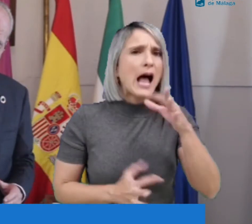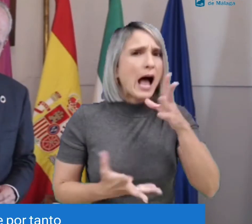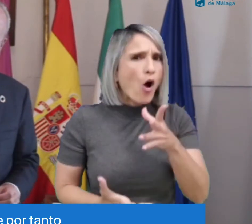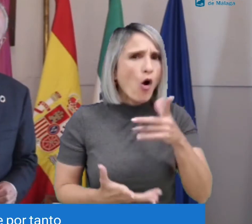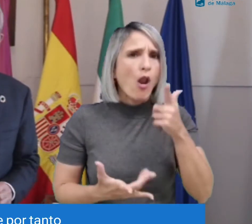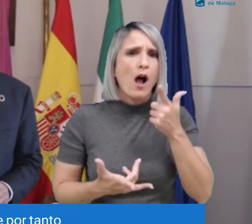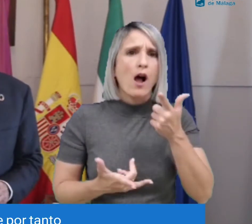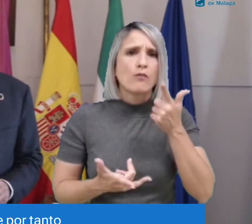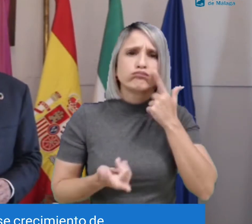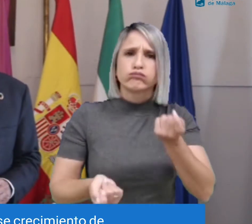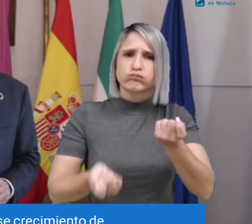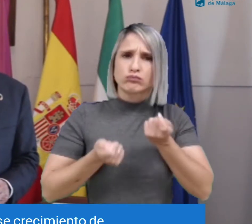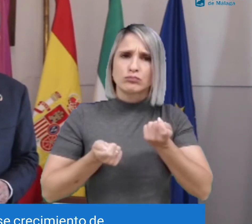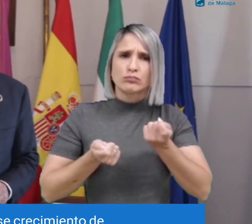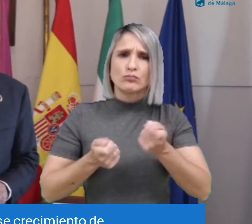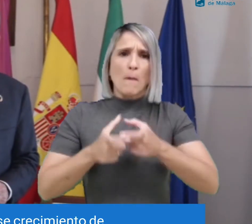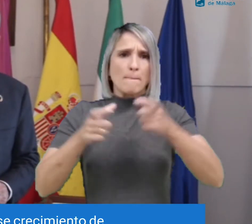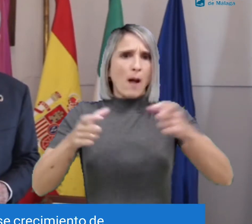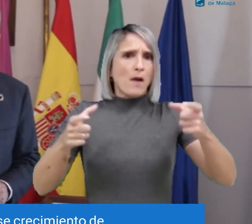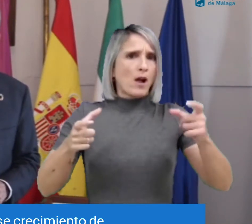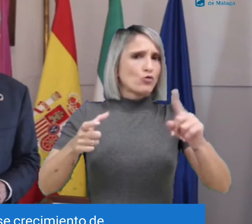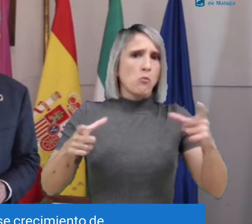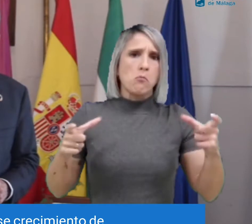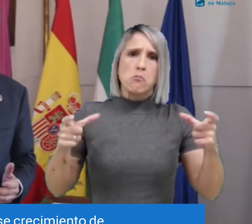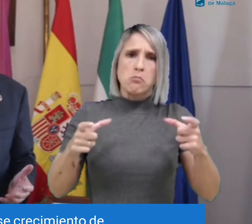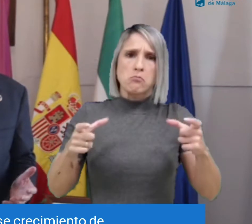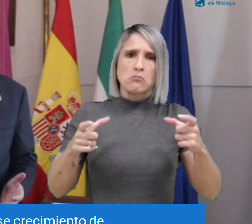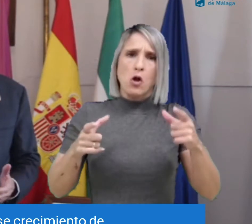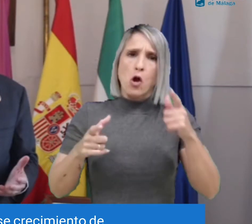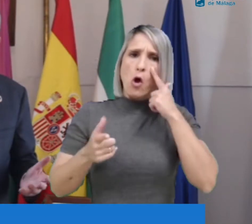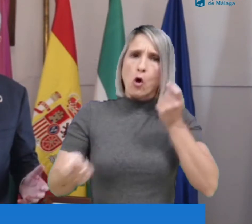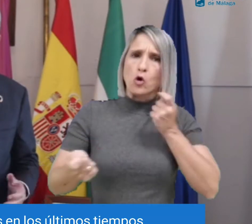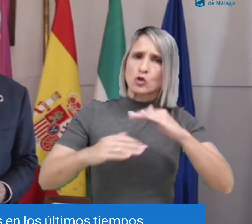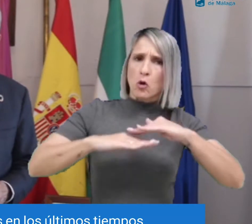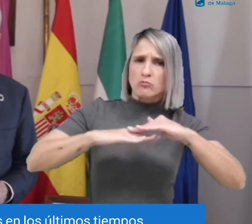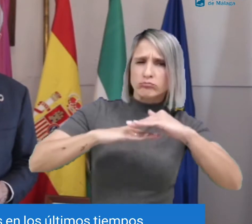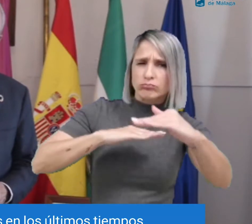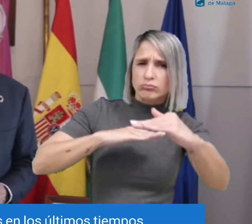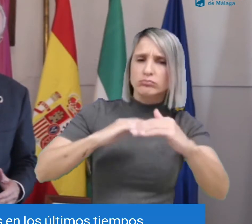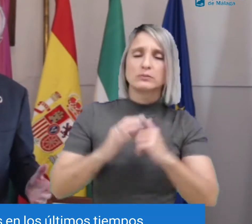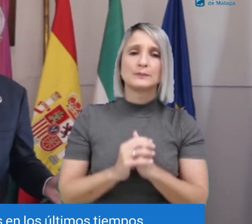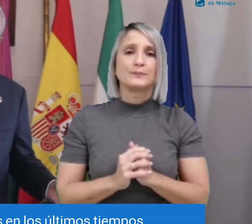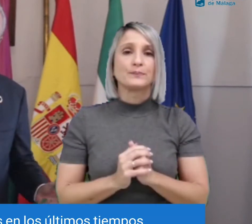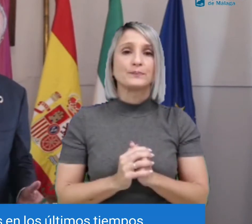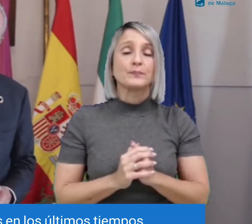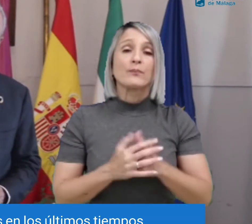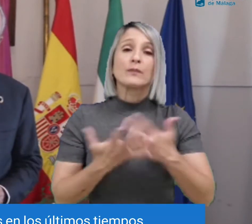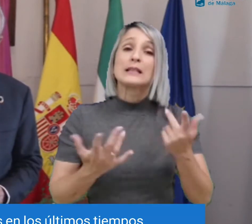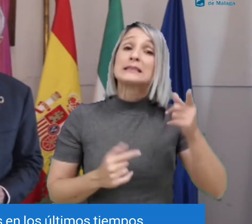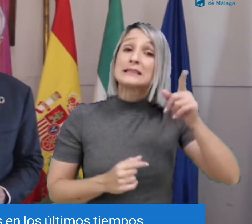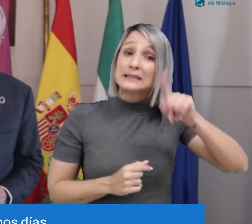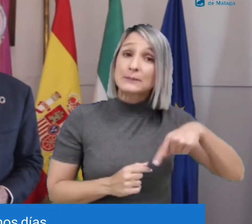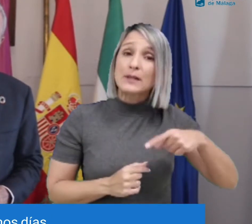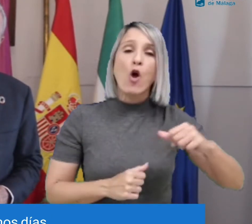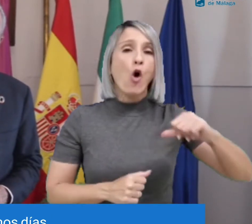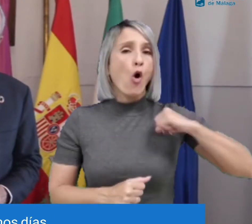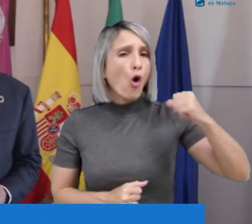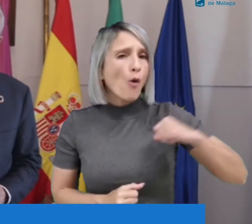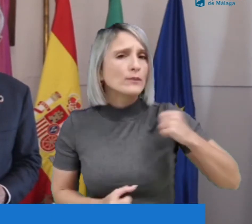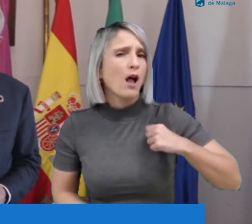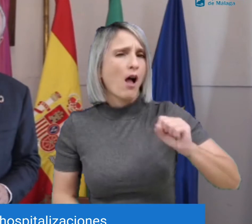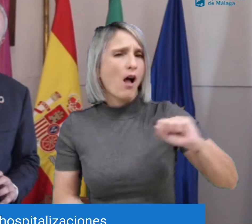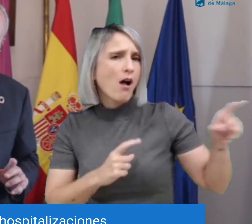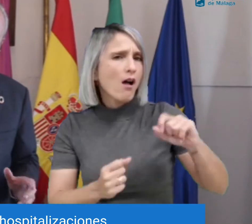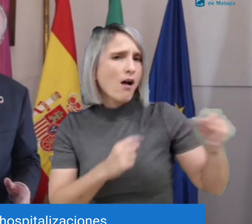tiempo. Vemos que, por tanto, hay un freno en ese crecimiento de incidencias que teníamos en los últimos tiempos, los últimos días.